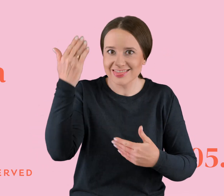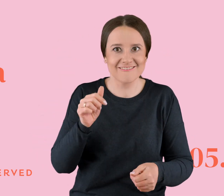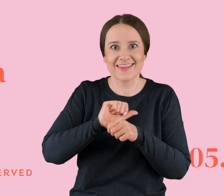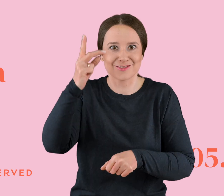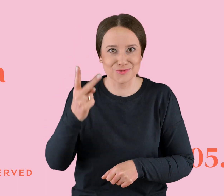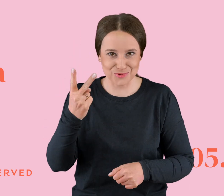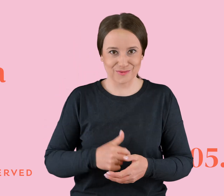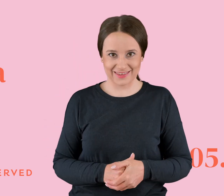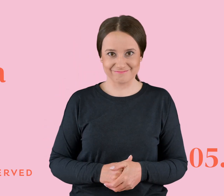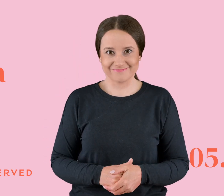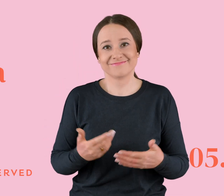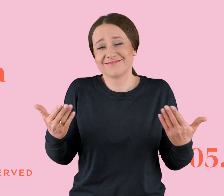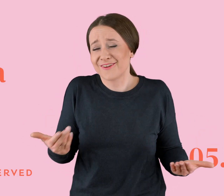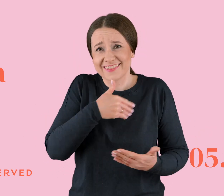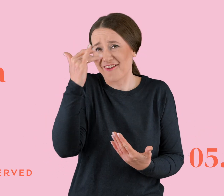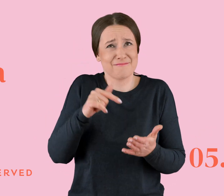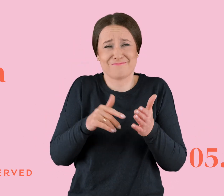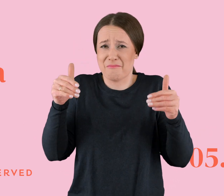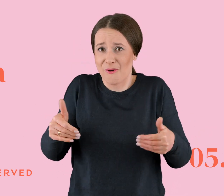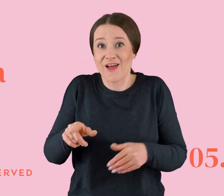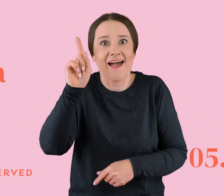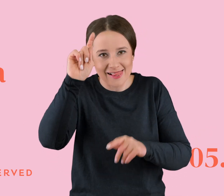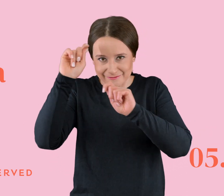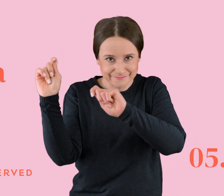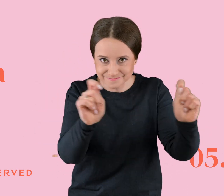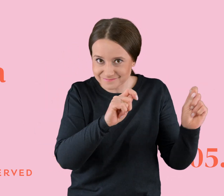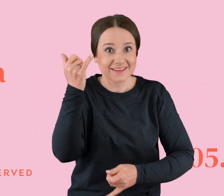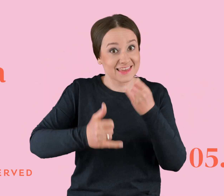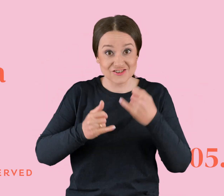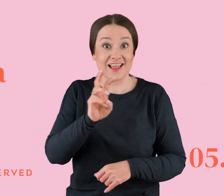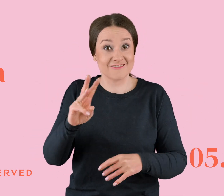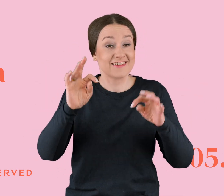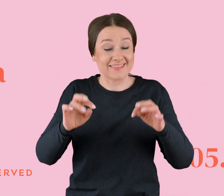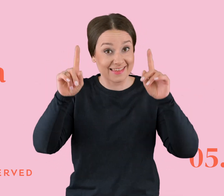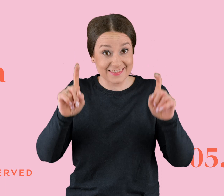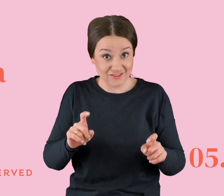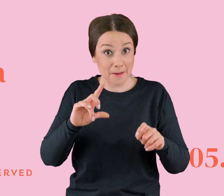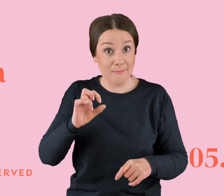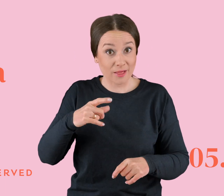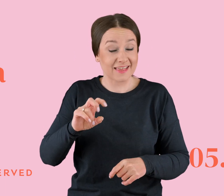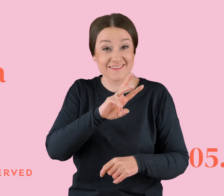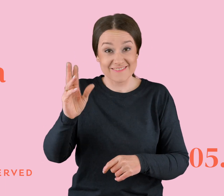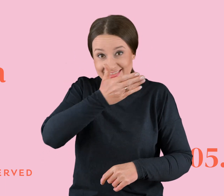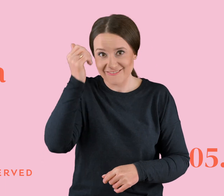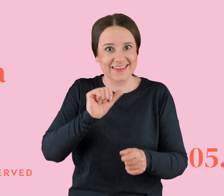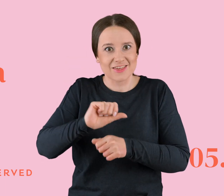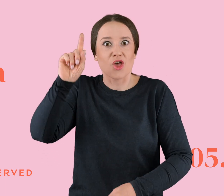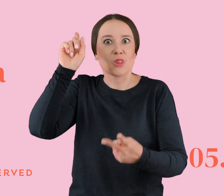drugi istnieje. Nie wiem w ogóle jak to jest możliwe, ale informuję, że jeżeli zaczynacie ten podcast i nie wiecie o tym, że jest drugi Tu